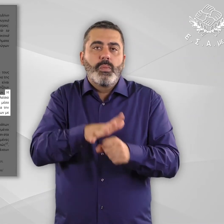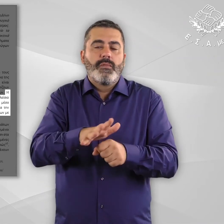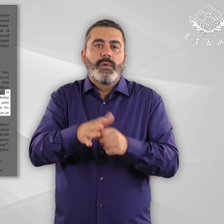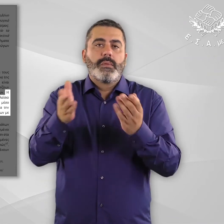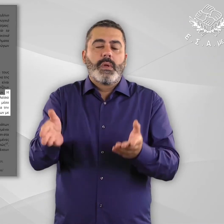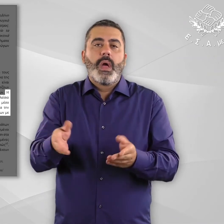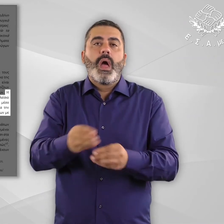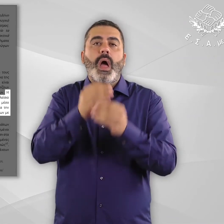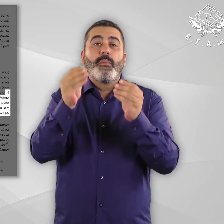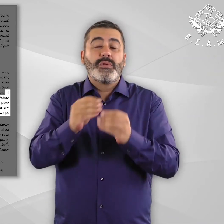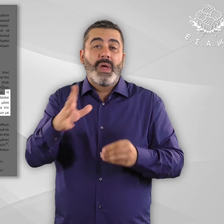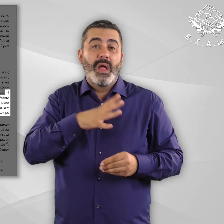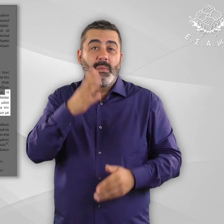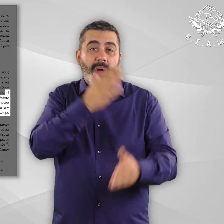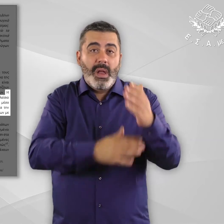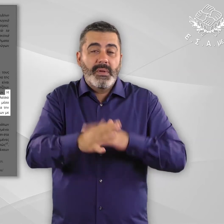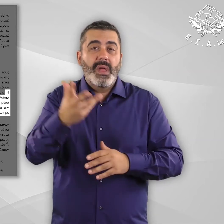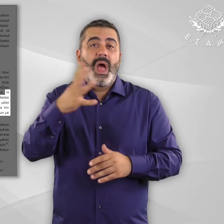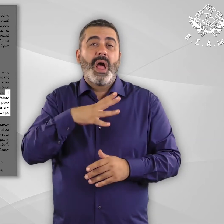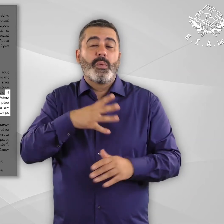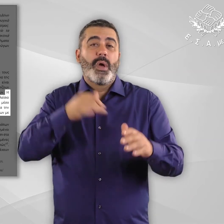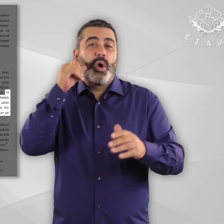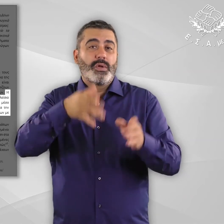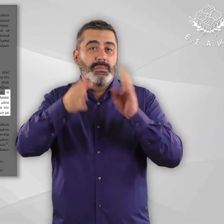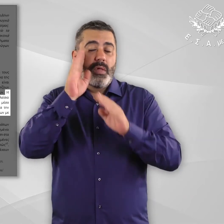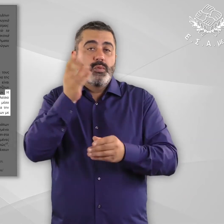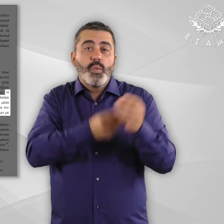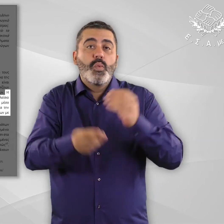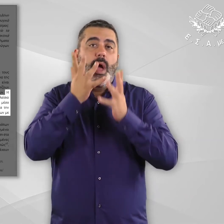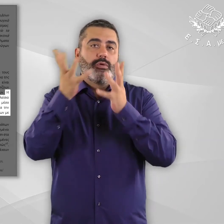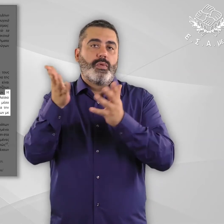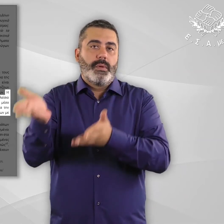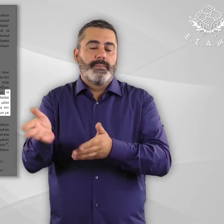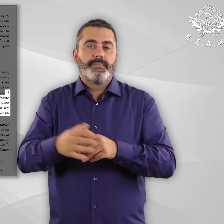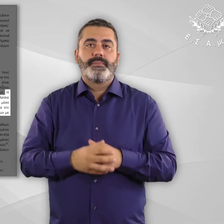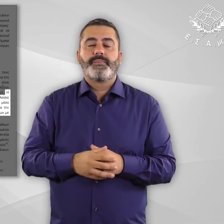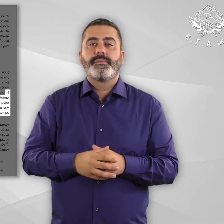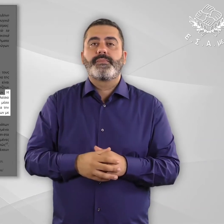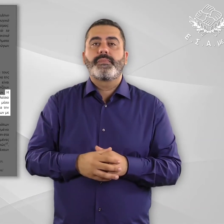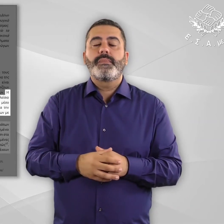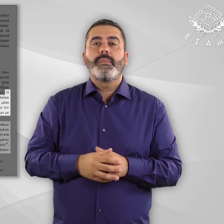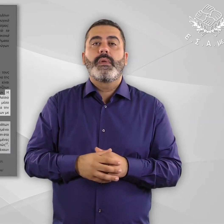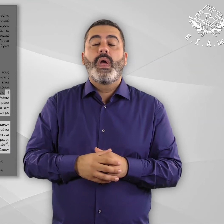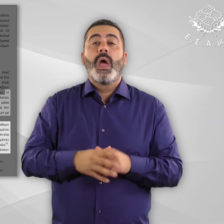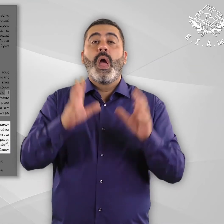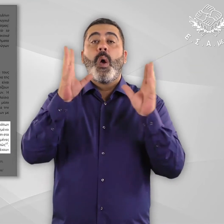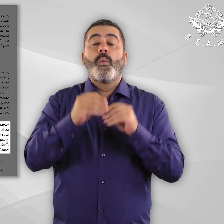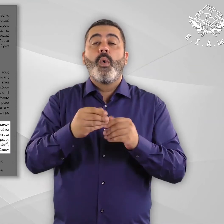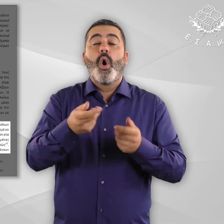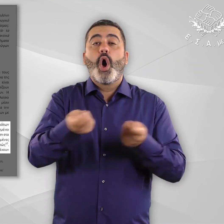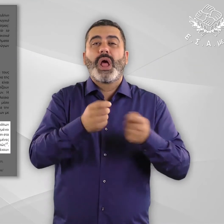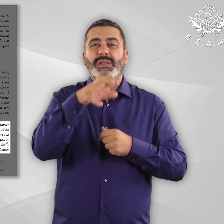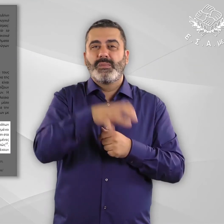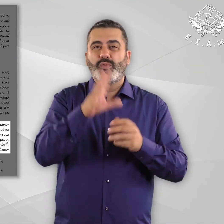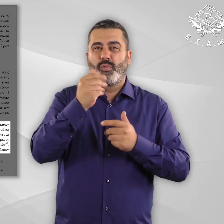δεν επαρκεί για την κάλυψη των αναγκών διαβίωσης στην περίπτωση των ατόμων με αναπηρία και χρόνιες παθήσεις. Σύμφωνα με